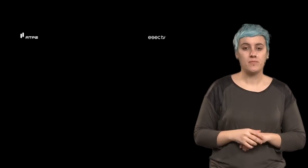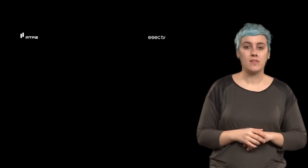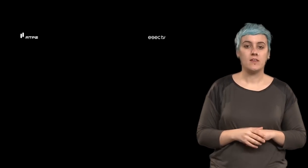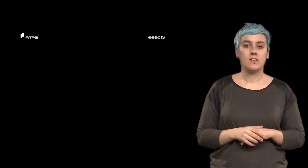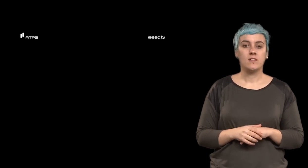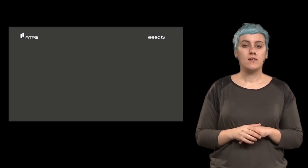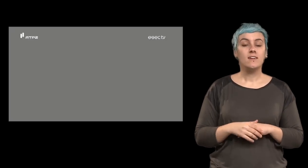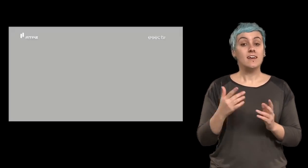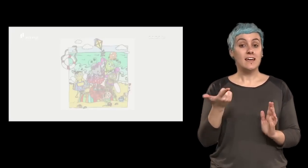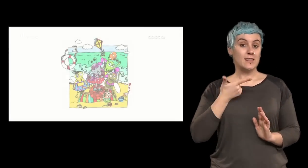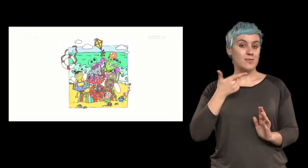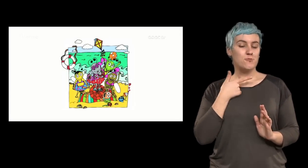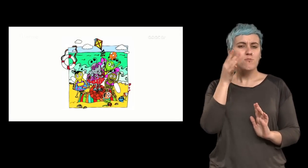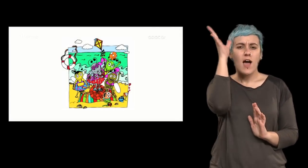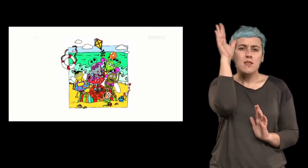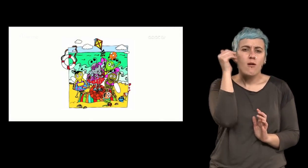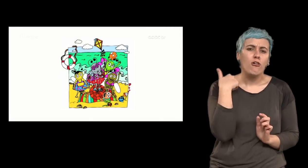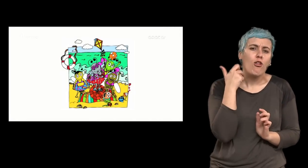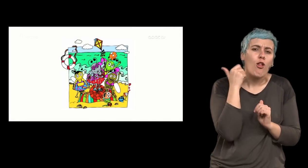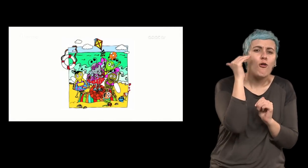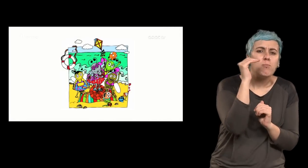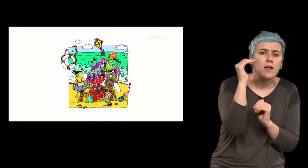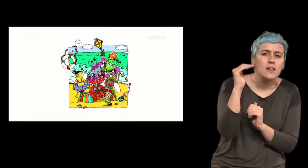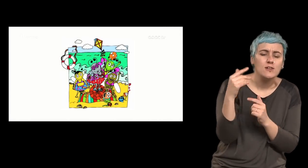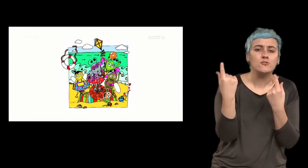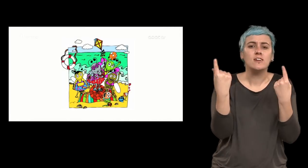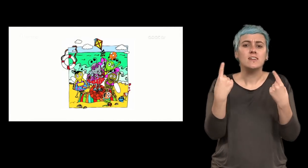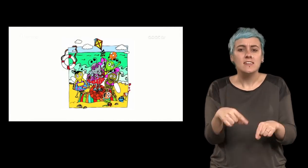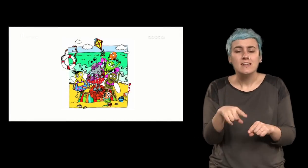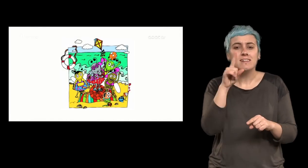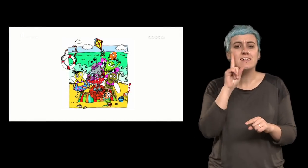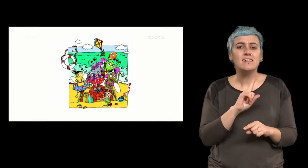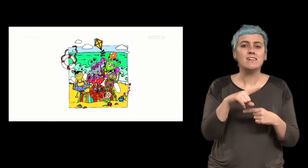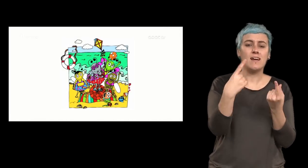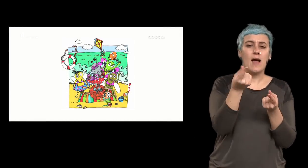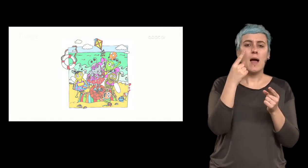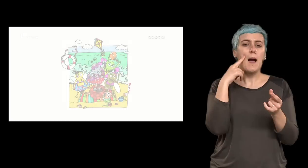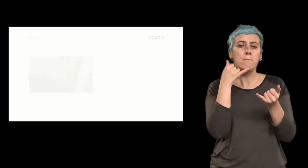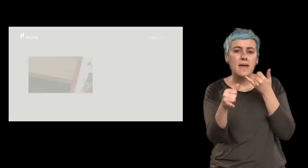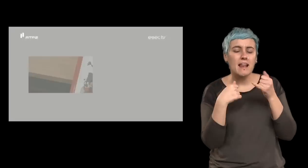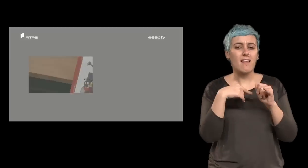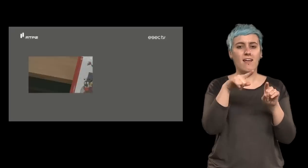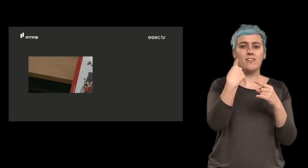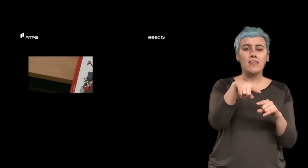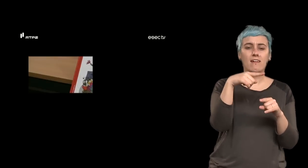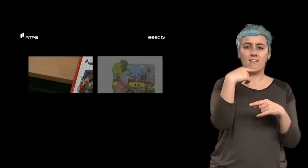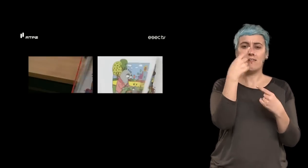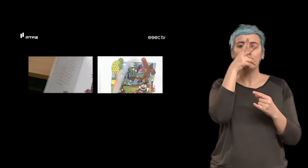A turma dos animais pequeninos tinha uma borboleta uma cigarra uma abelha um caracol e uma formiga